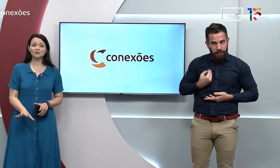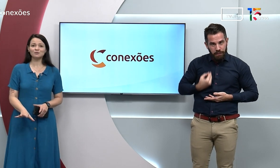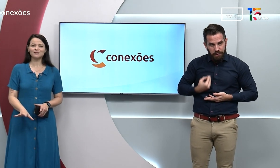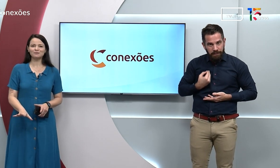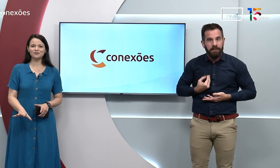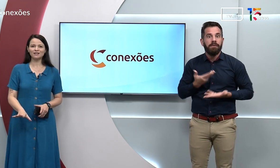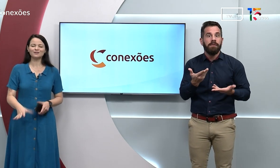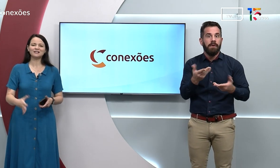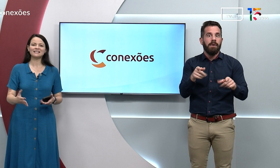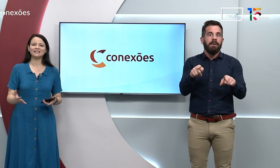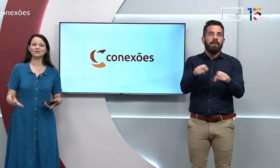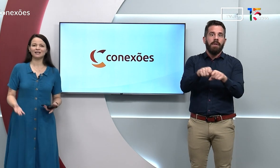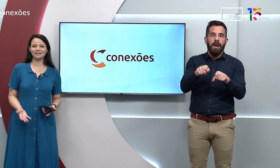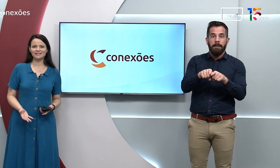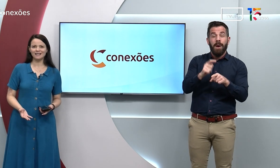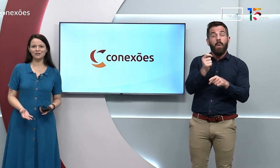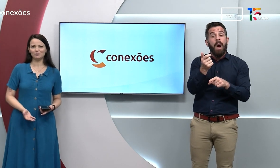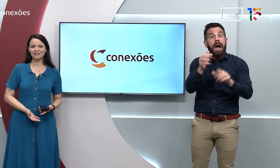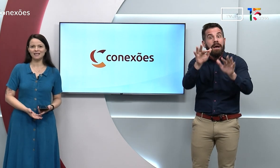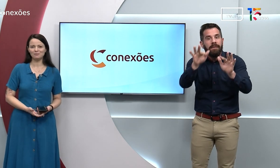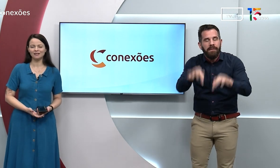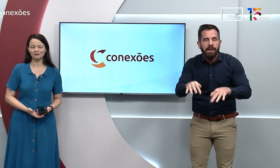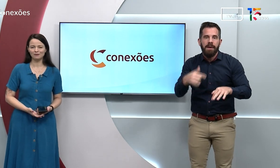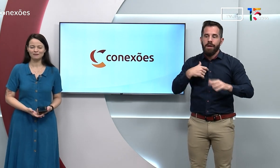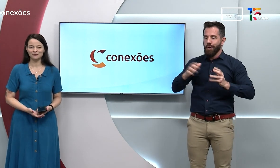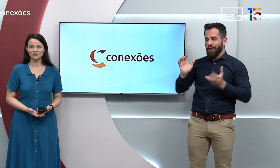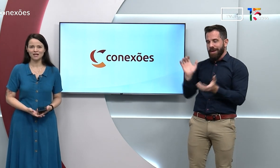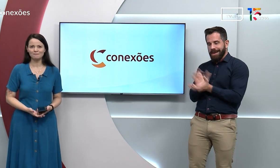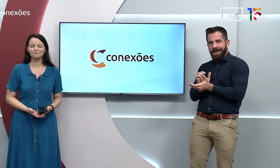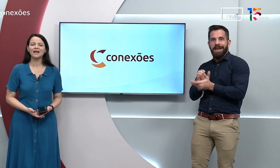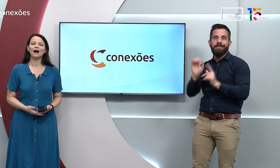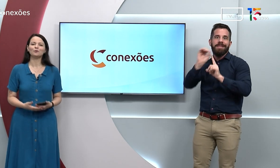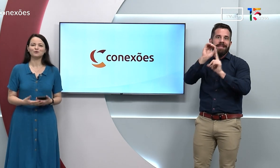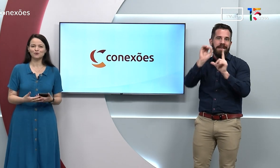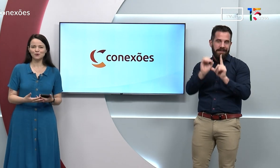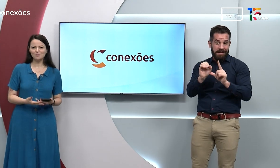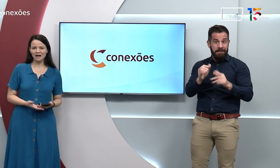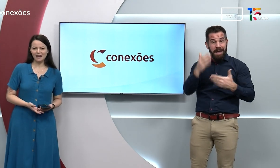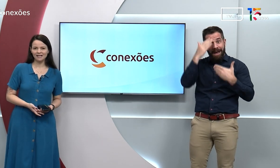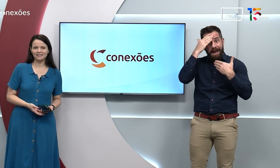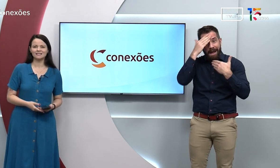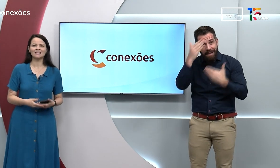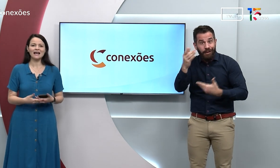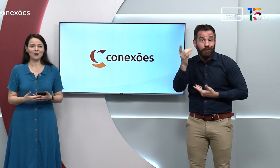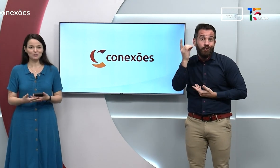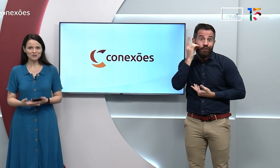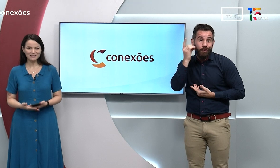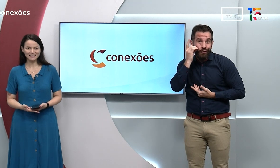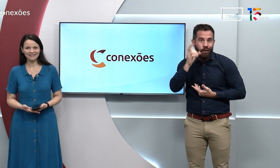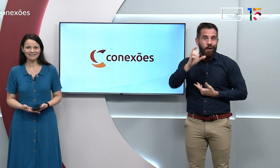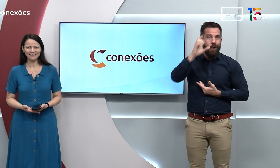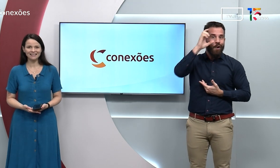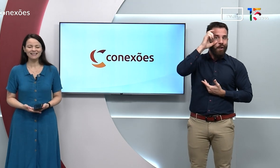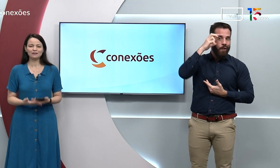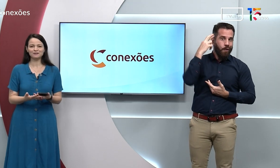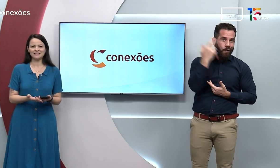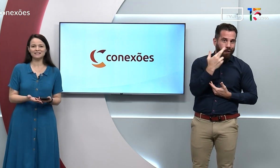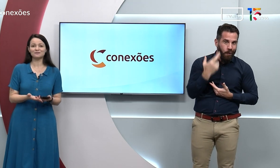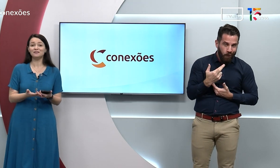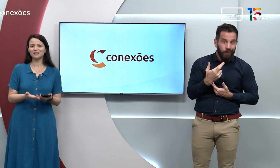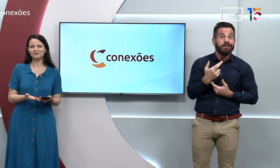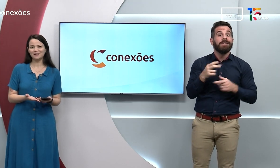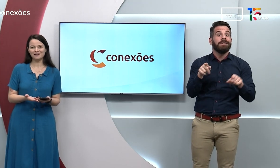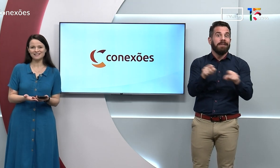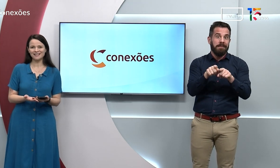E antes de me despedir, só gostaria de agradecer, em nome da equipe da TV UFG, ao Diogo Marques, a Ruth Santana, que